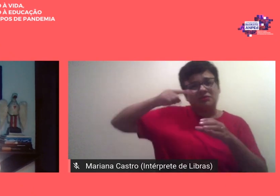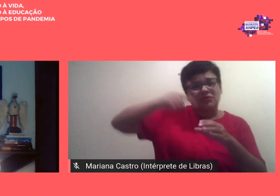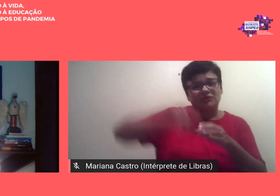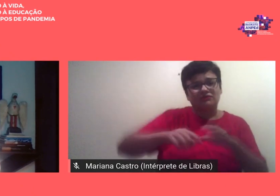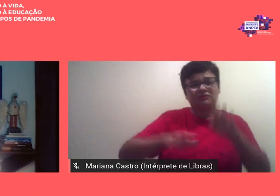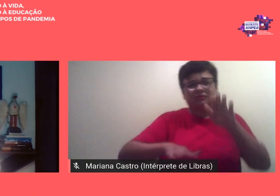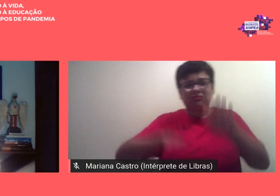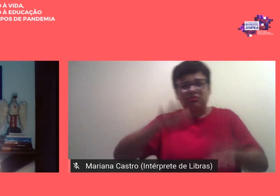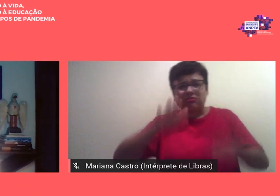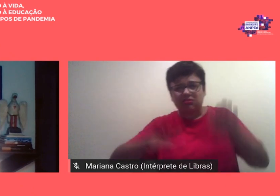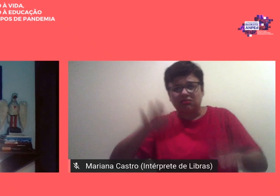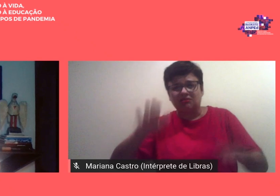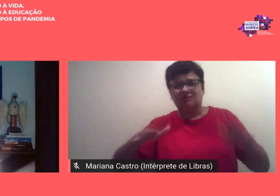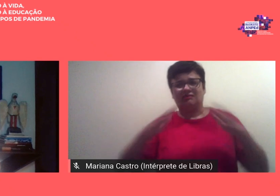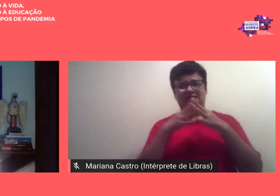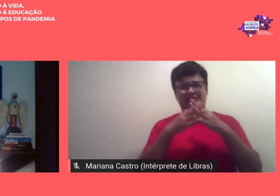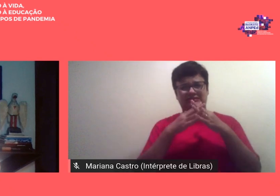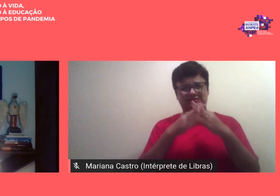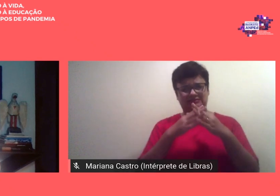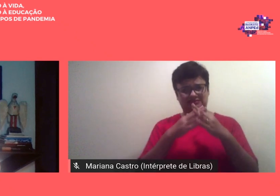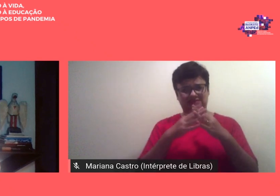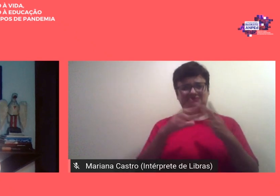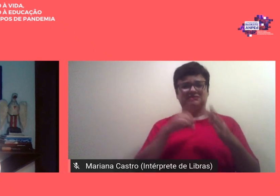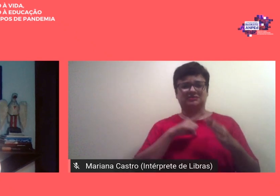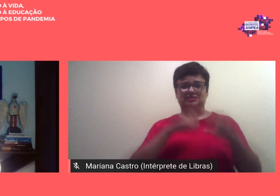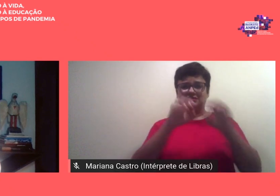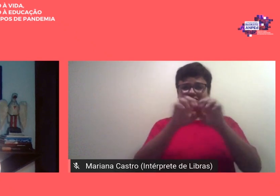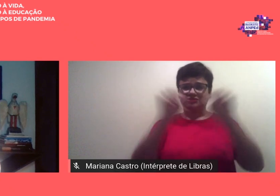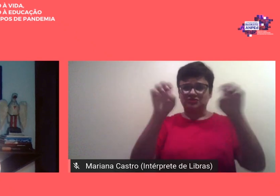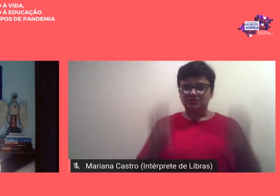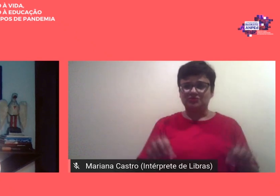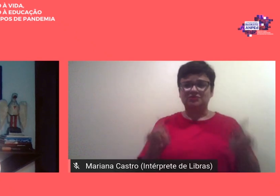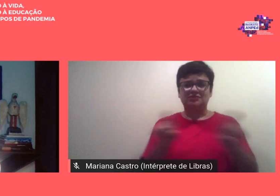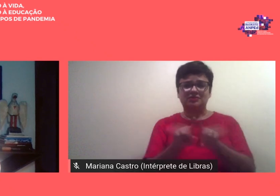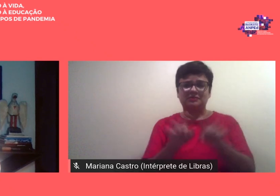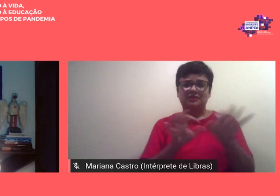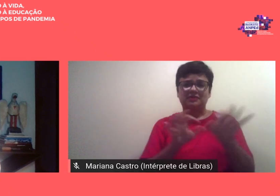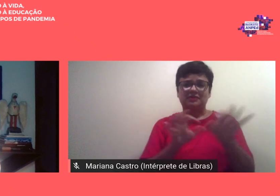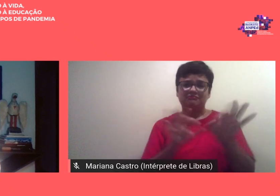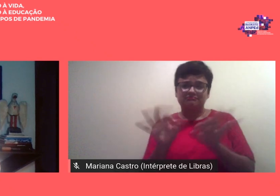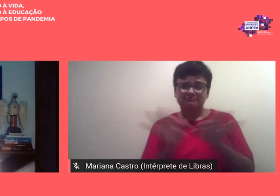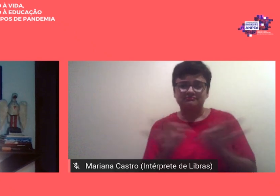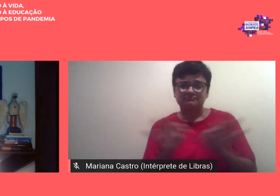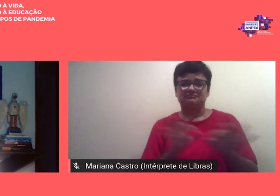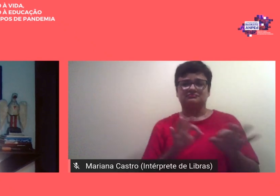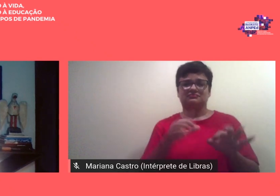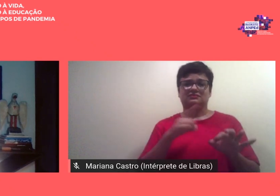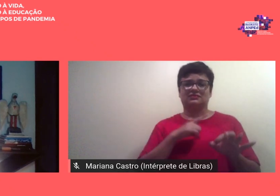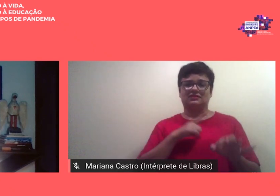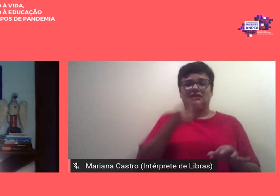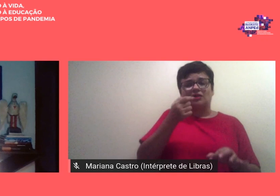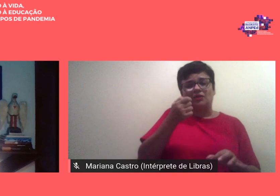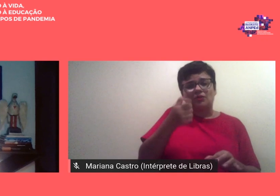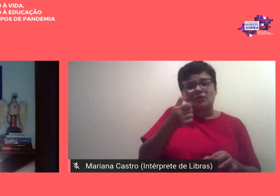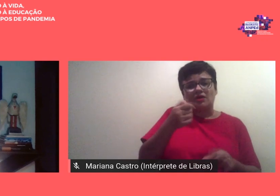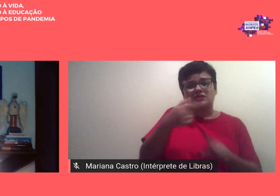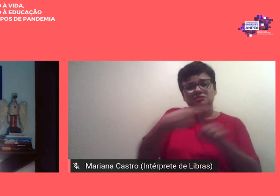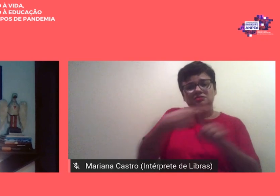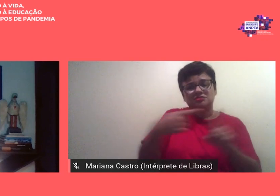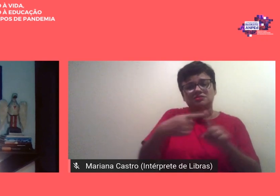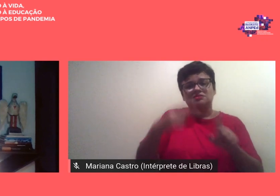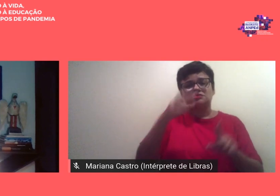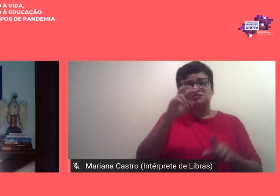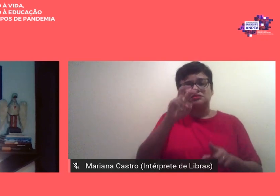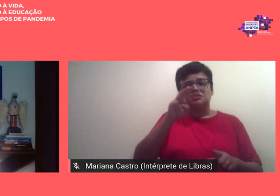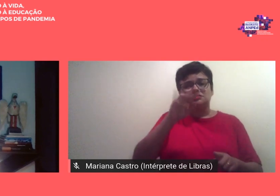complexa tanto em estrutura quanto em organização tem quase metade total de 5 milhões de